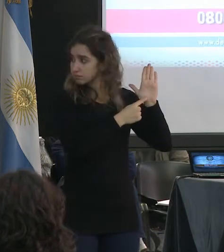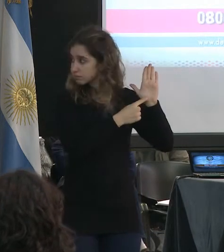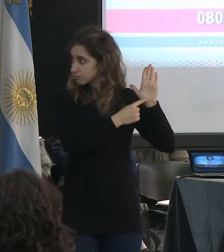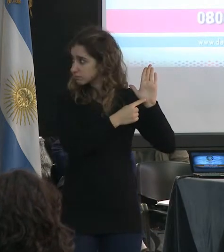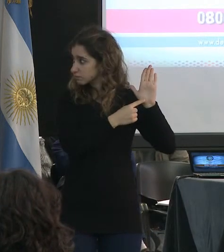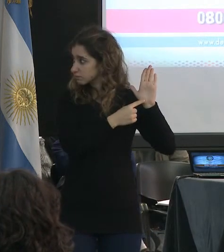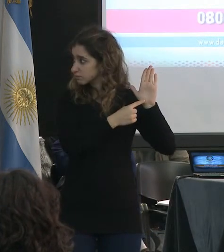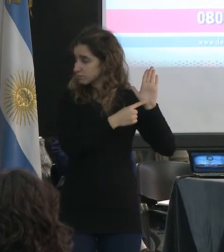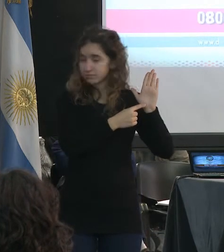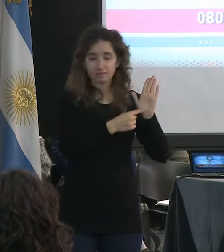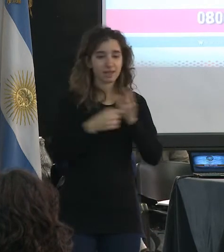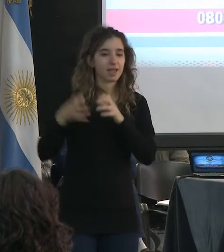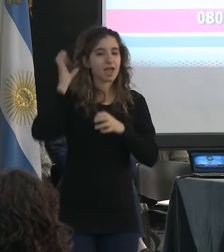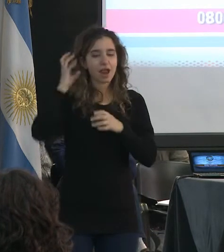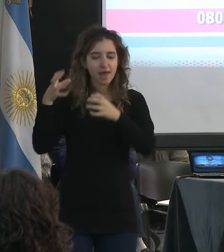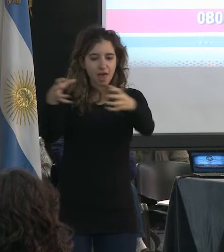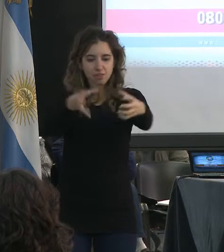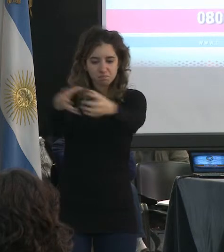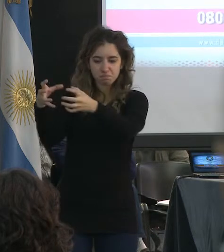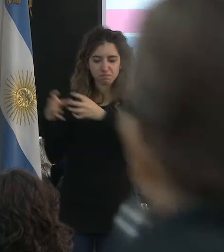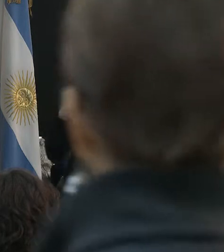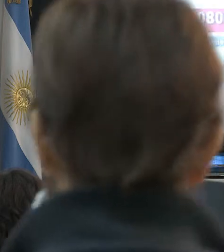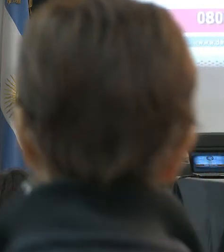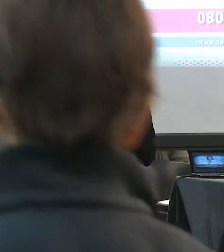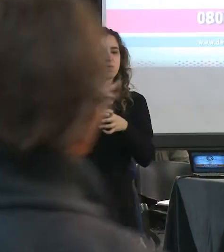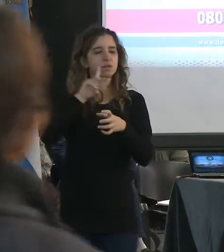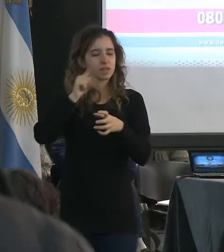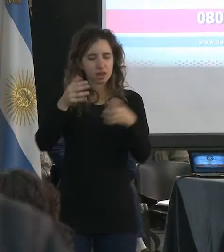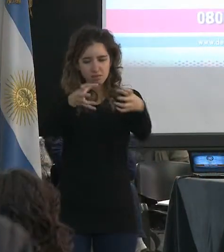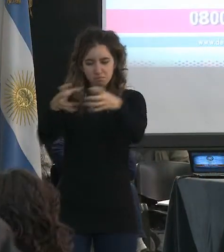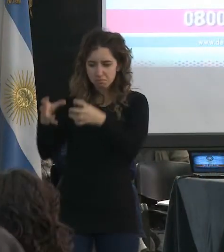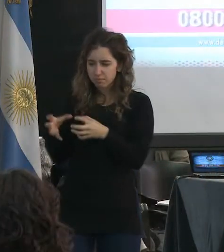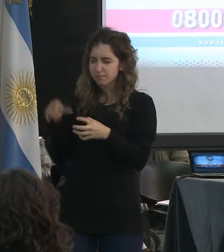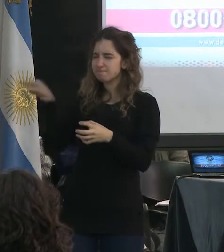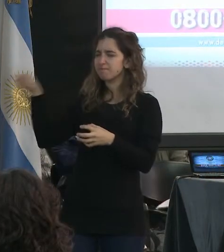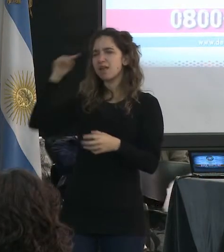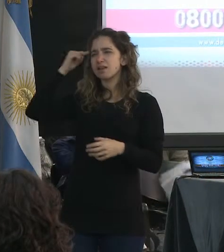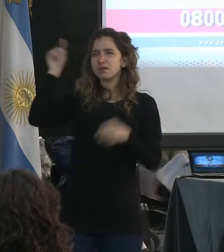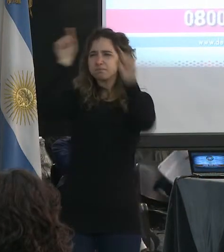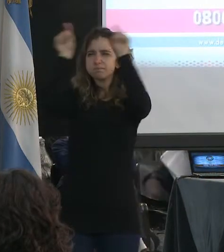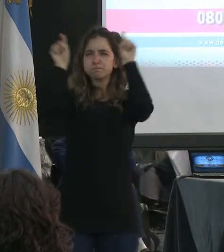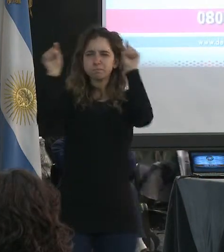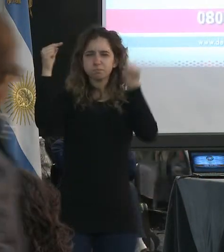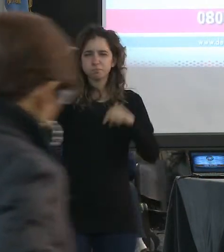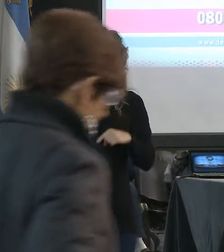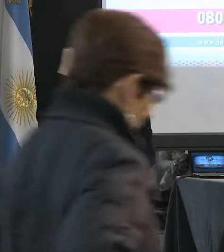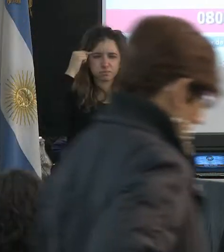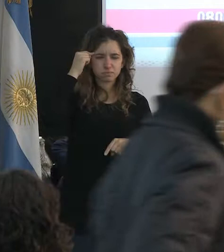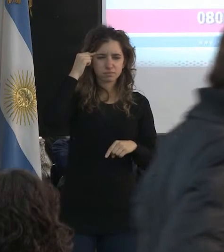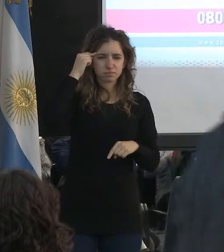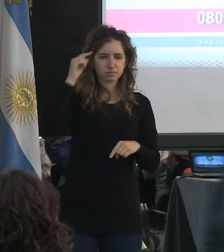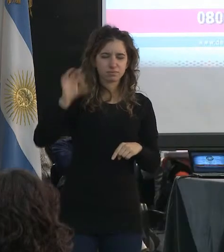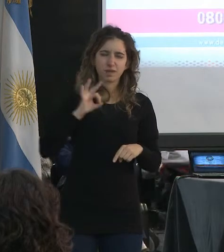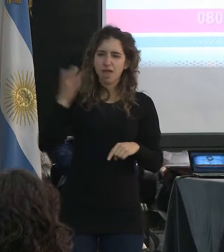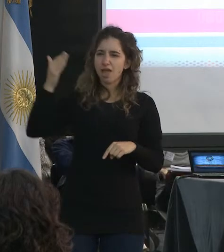para las radios comunitarias. Pero la pregunta que me hago yo, que he hecho concursos en el año